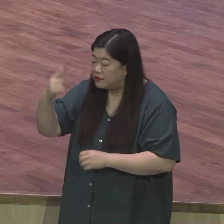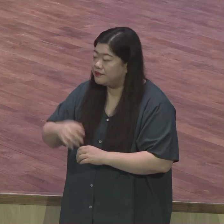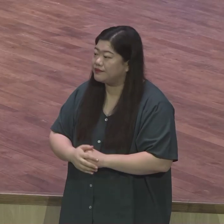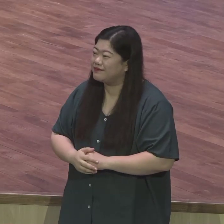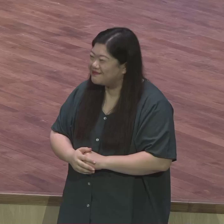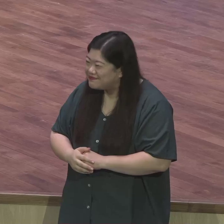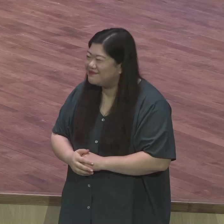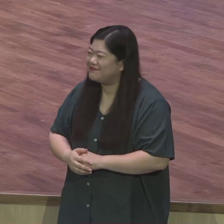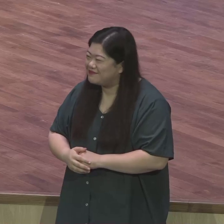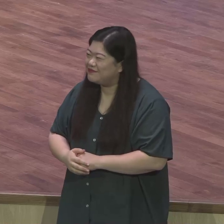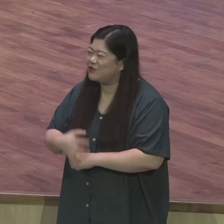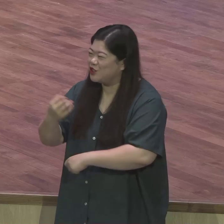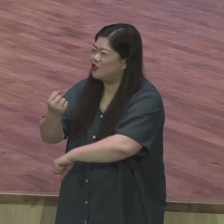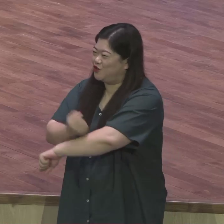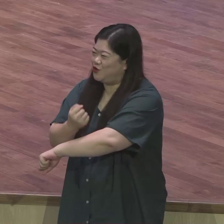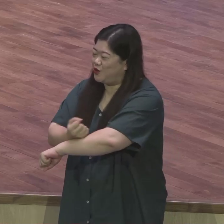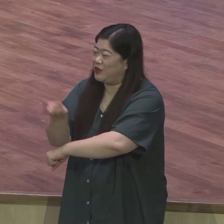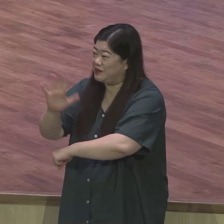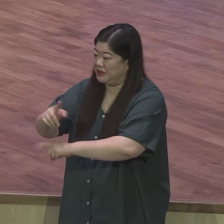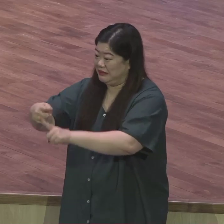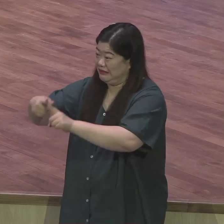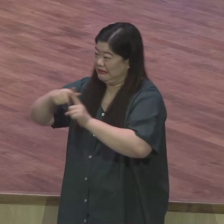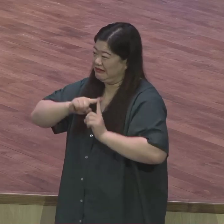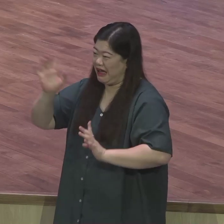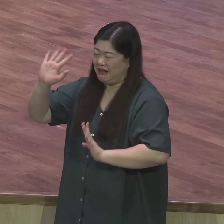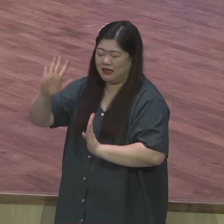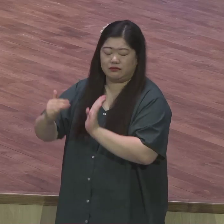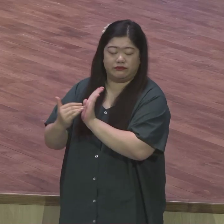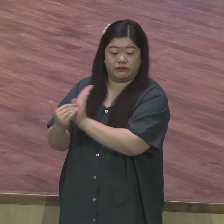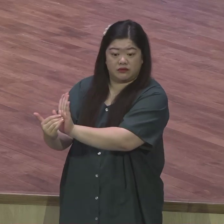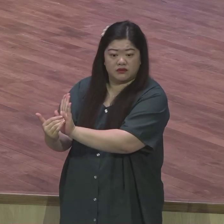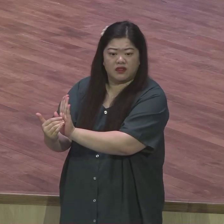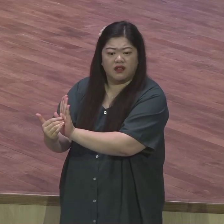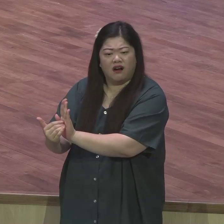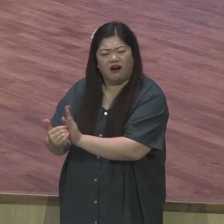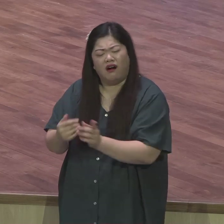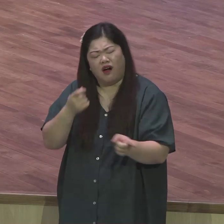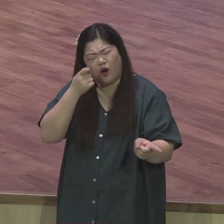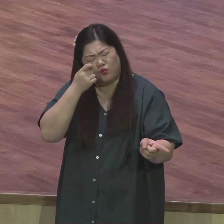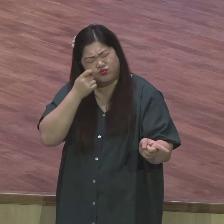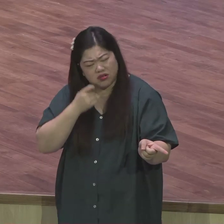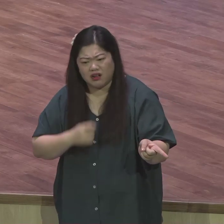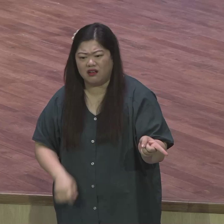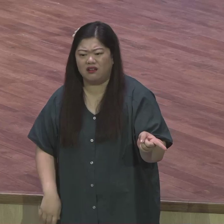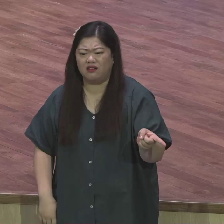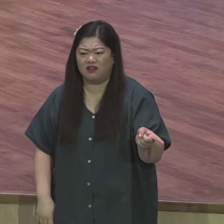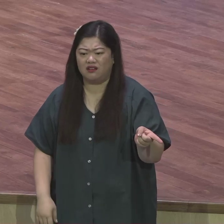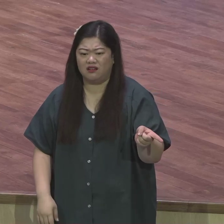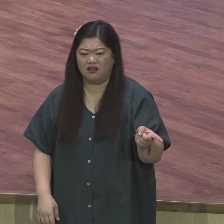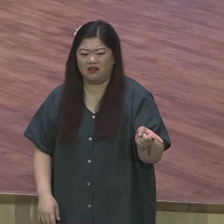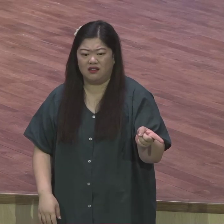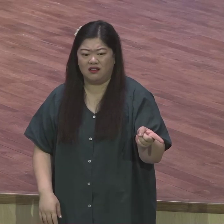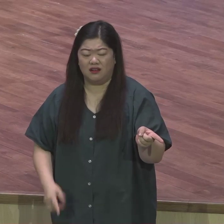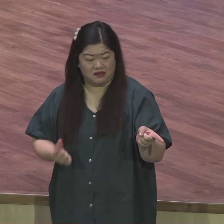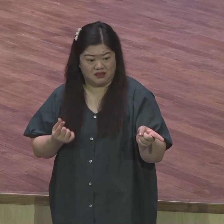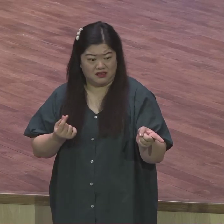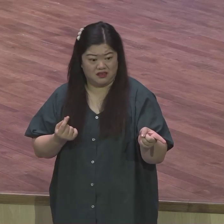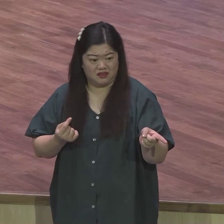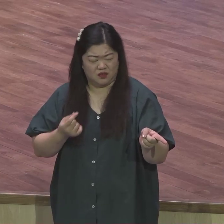그 사람에게 있어서는 일평생 어떤 일보다도 가장 처참한 순간이에요 이스라엘이